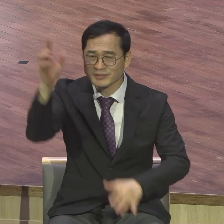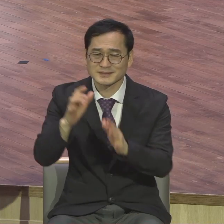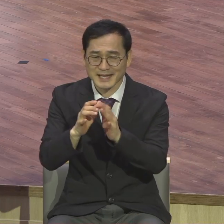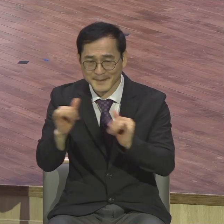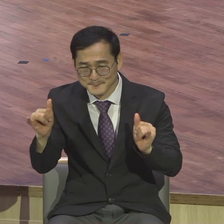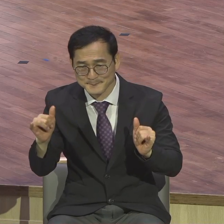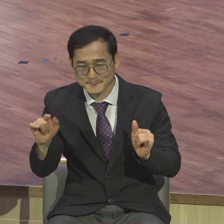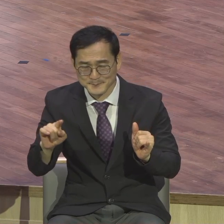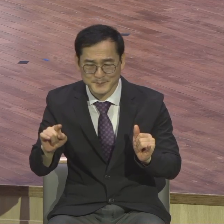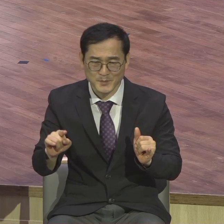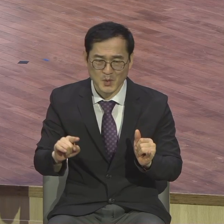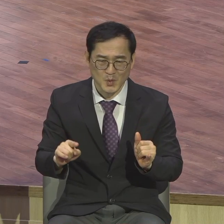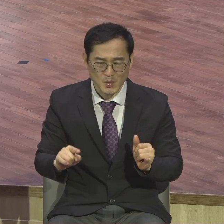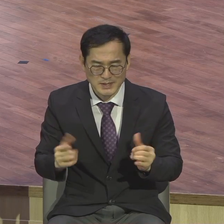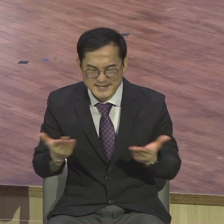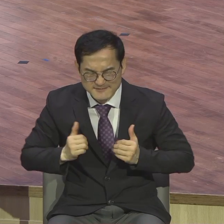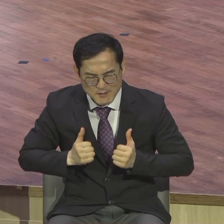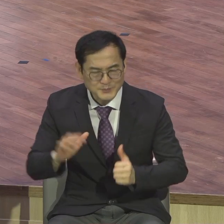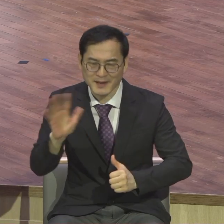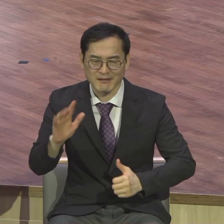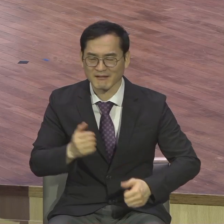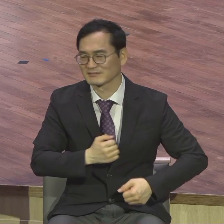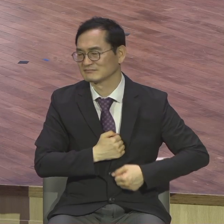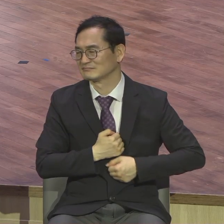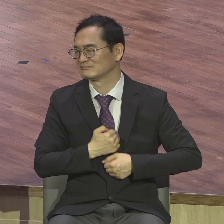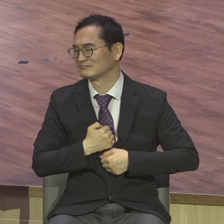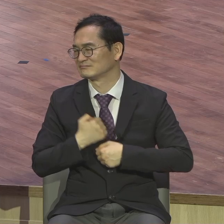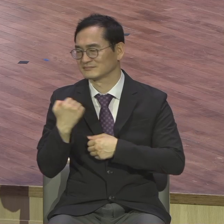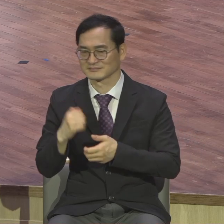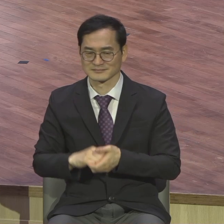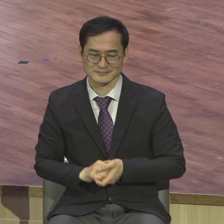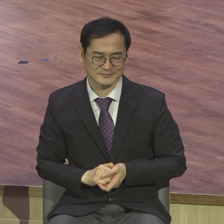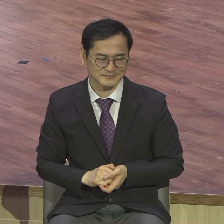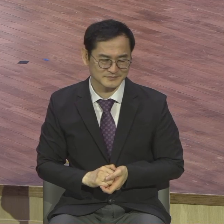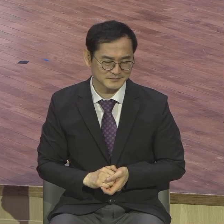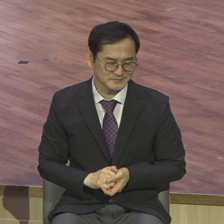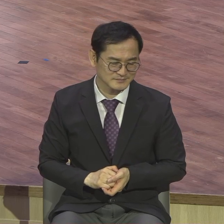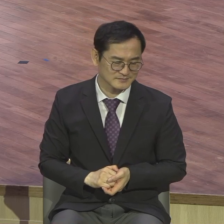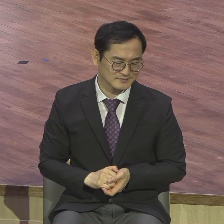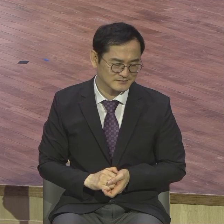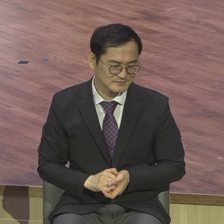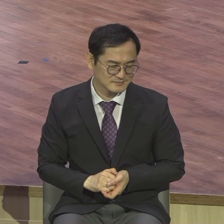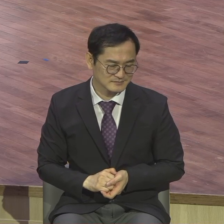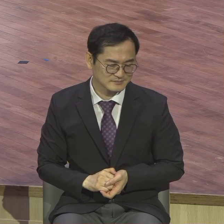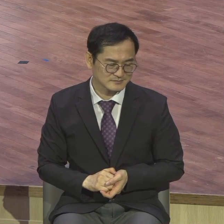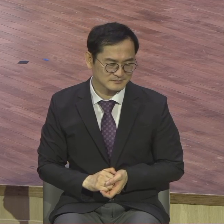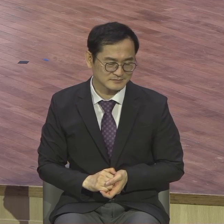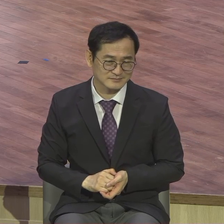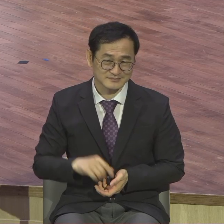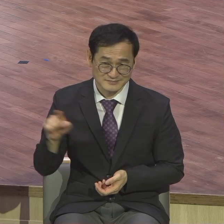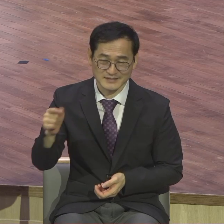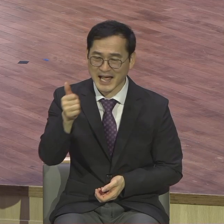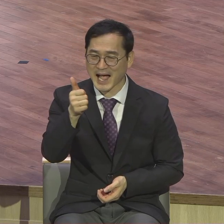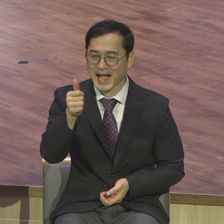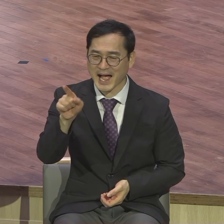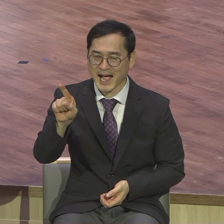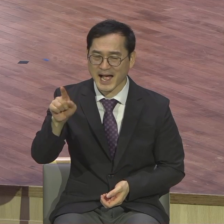말합니다 하딩 우리는 허탕에 그런 말도 하지만 미스터 하딩 이란다 왜 이런 말이 나오느냐 미국의